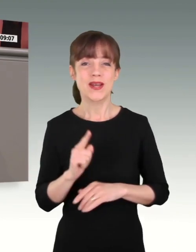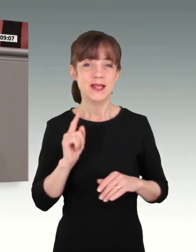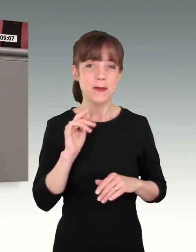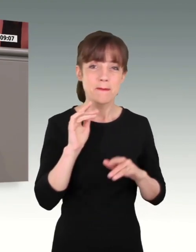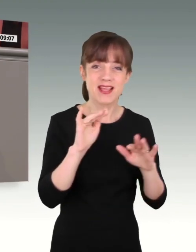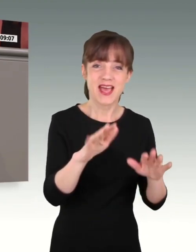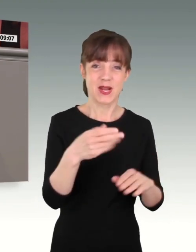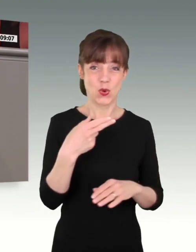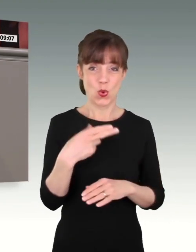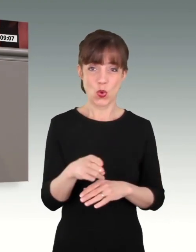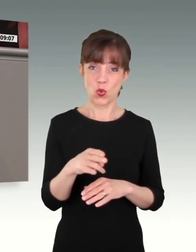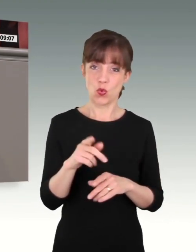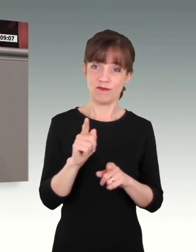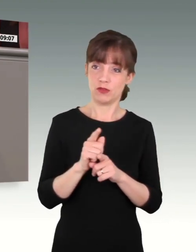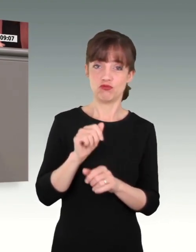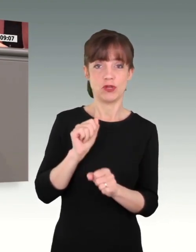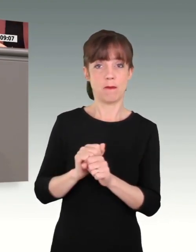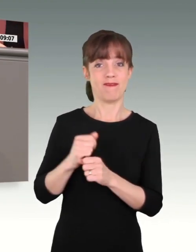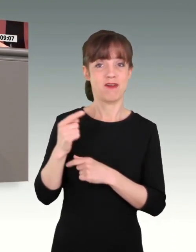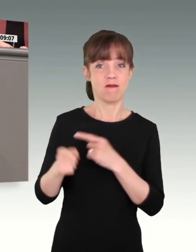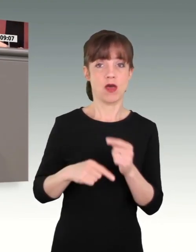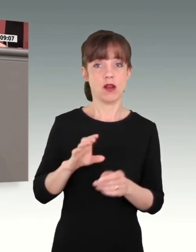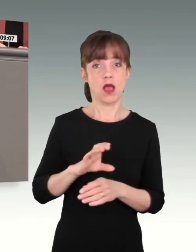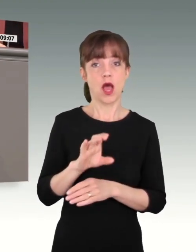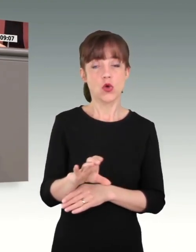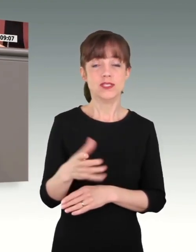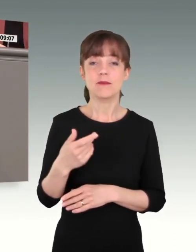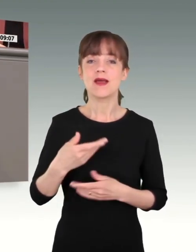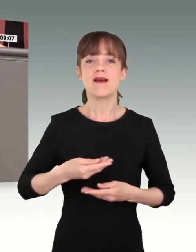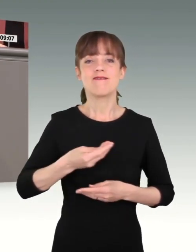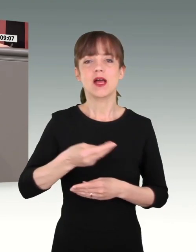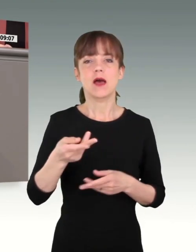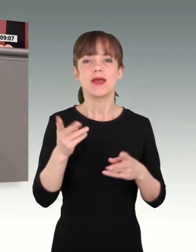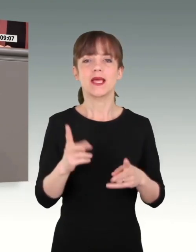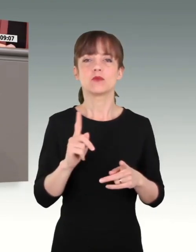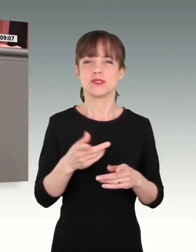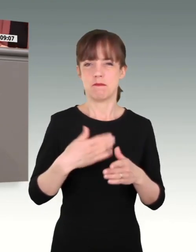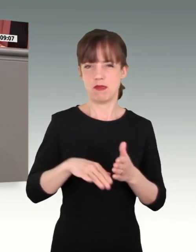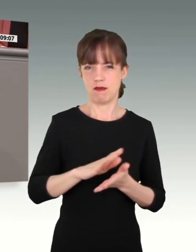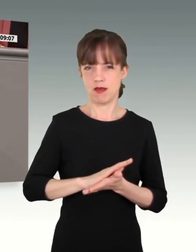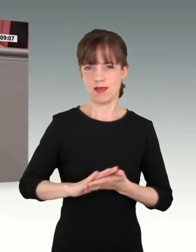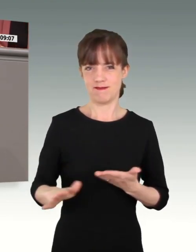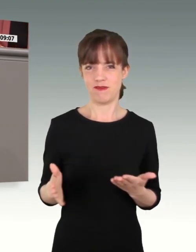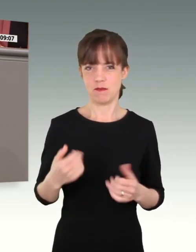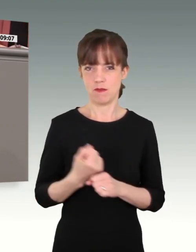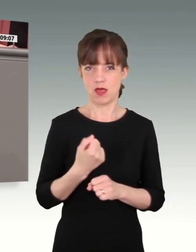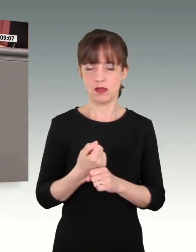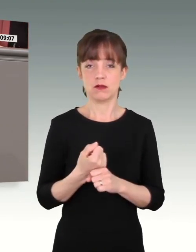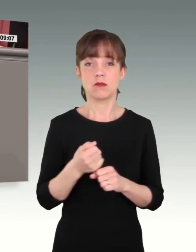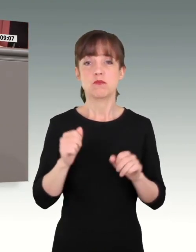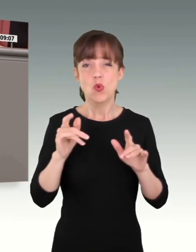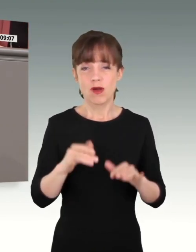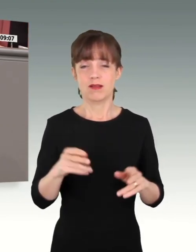hergebrachten Verfahren ausgegeben werden. Das Vergaberecht muss vereinfacht werden. Und wir brauchen in der Bundeswehr weniger Bürokratie.